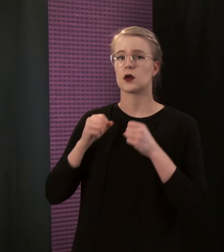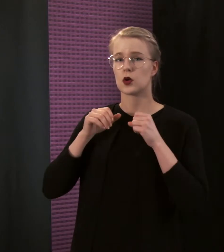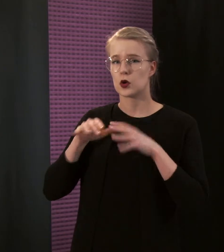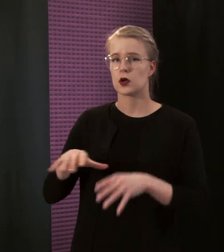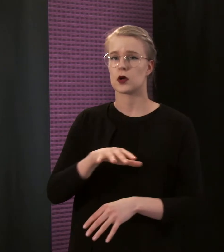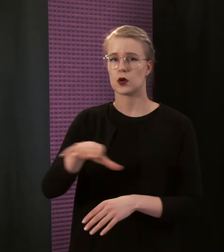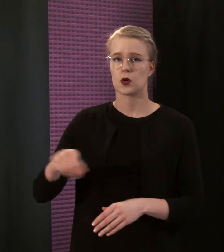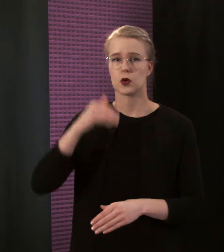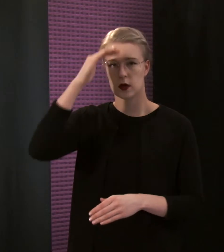henkilökuntaa.